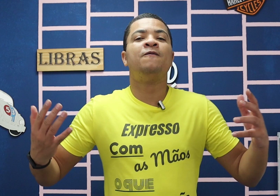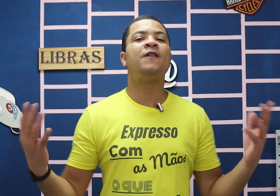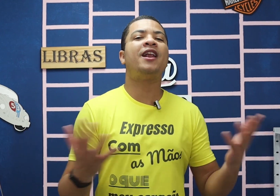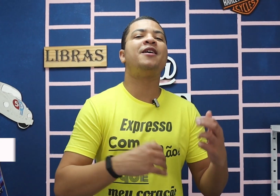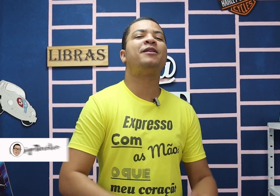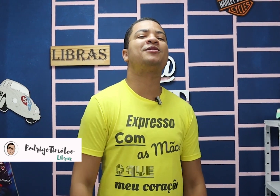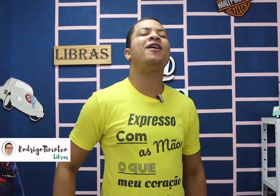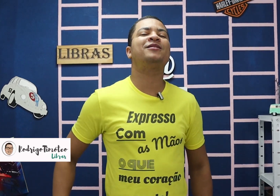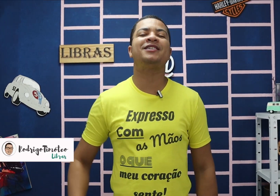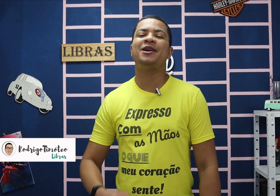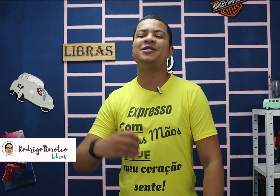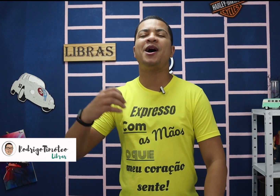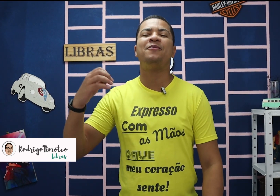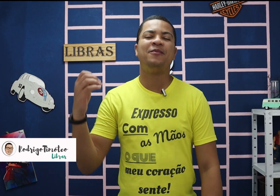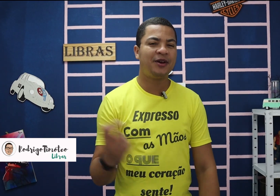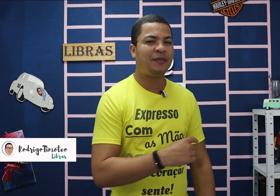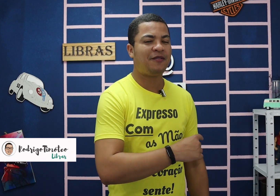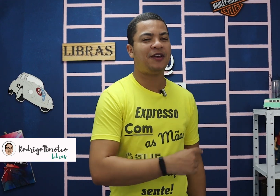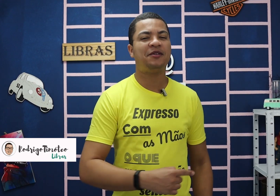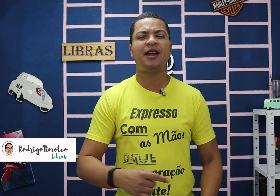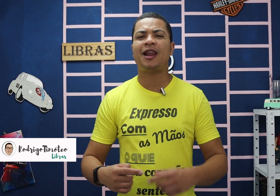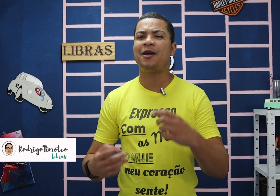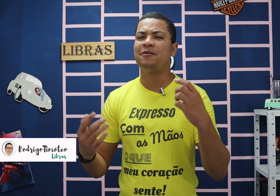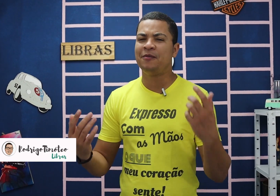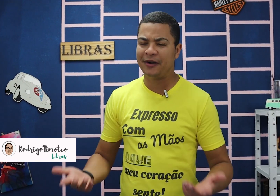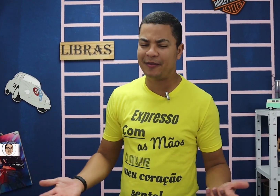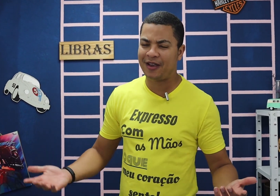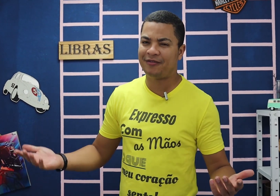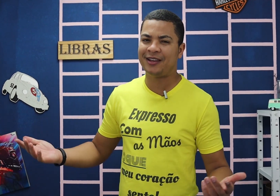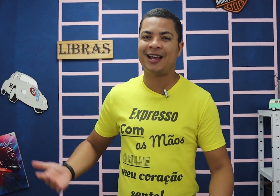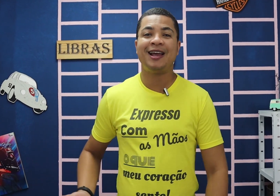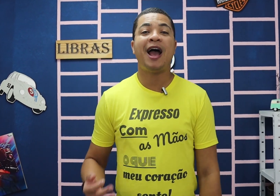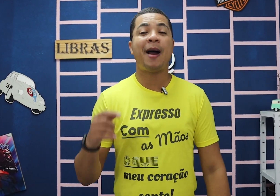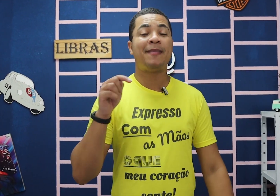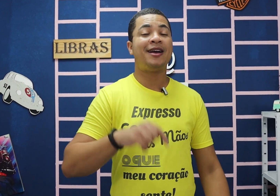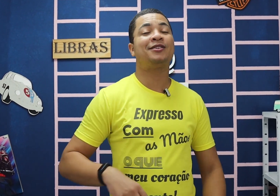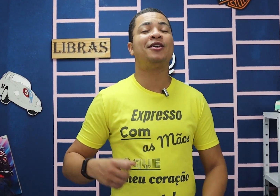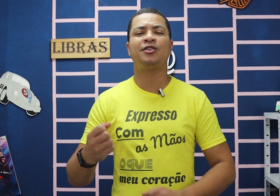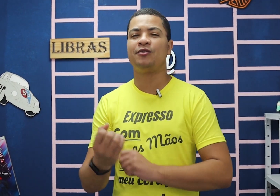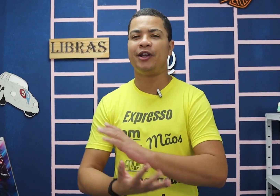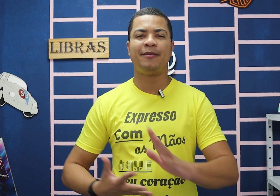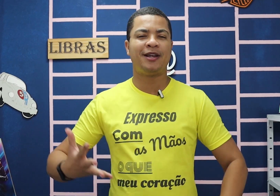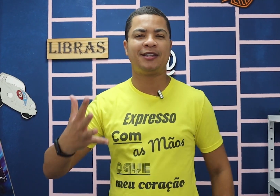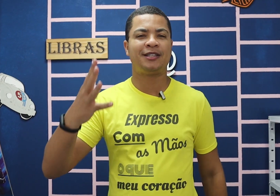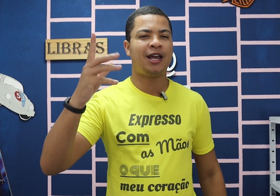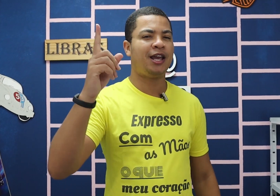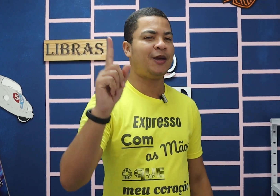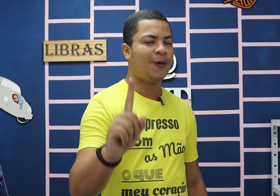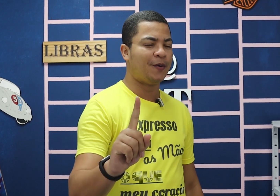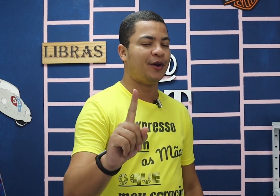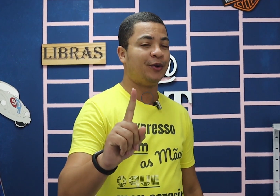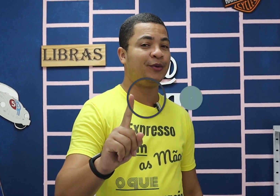Fala aí, pessoal! Seja muito bem-vindo e, é claro, muito bem-vinda a mais o nosso Libras em um minuto.